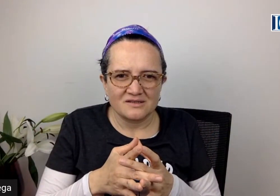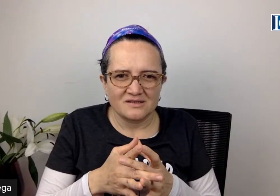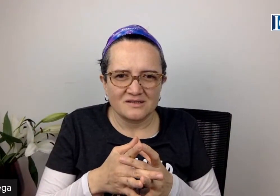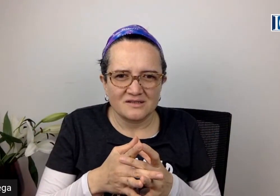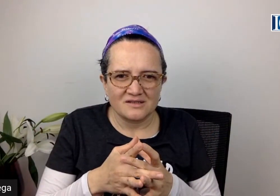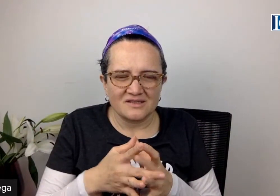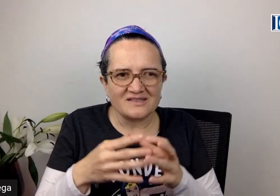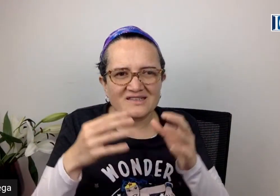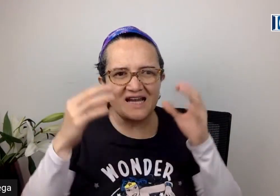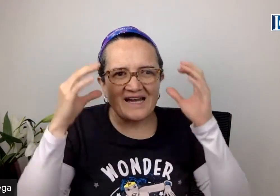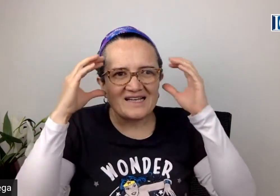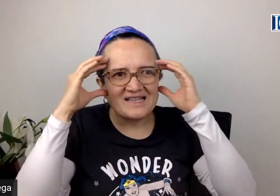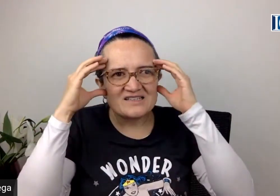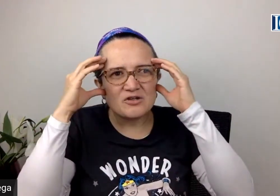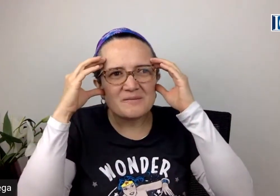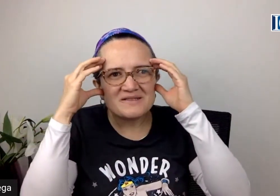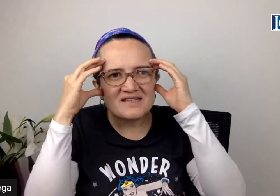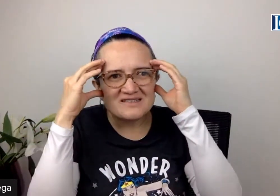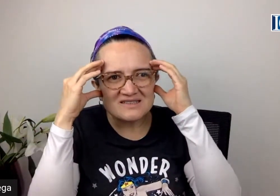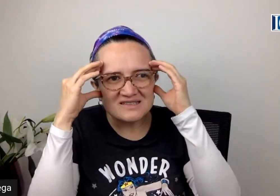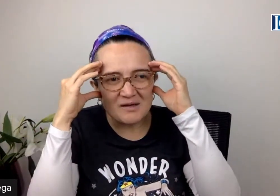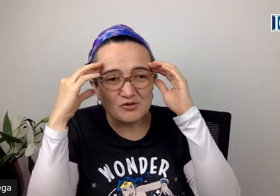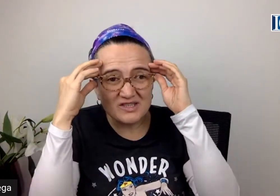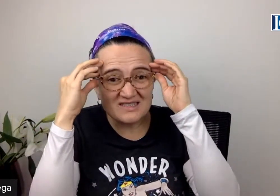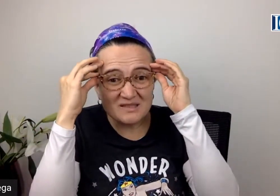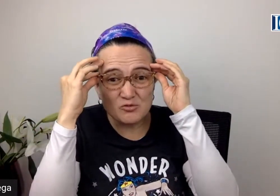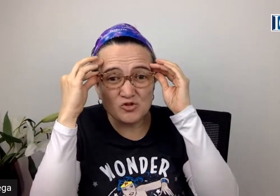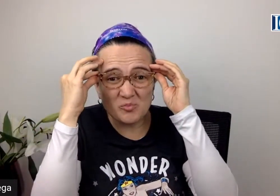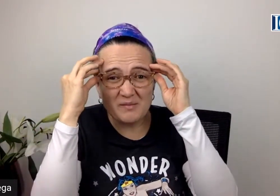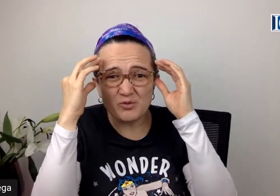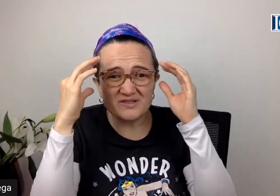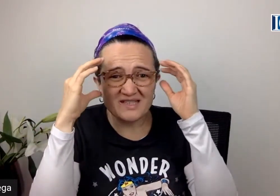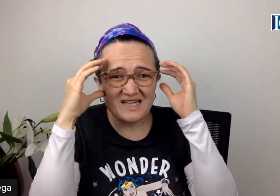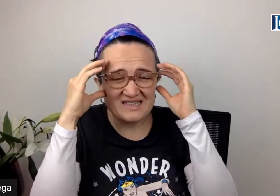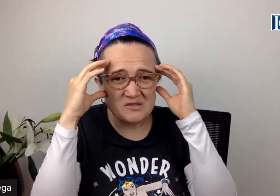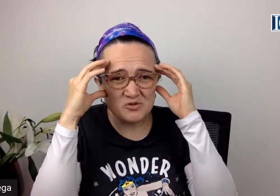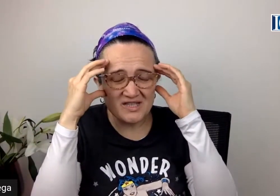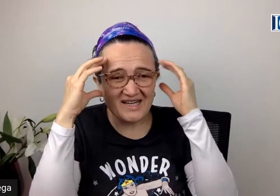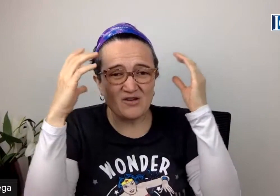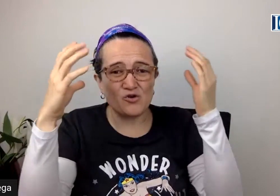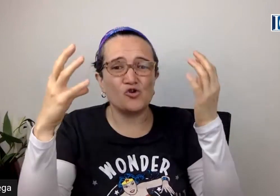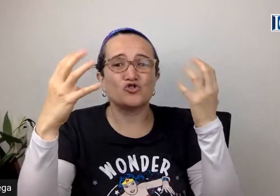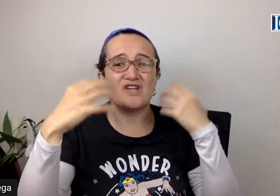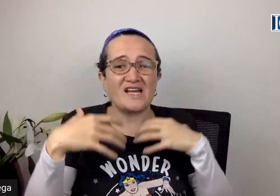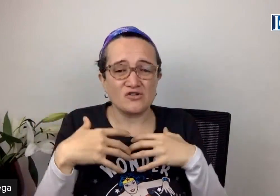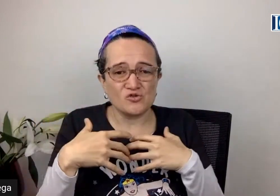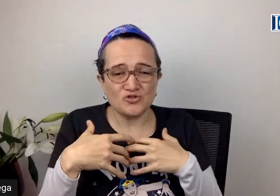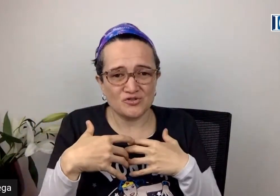de entrar, que solamente necesitamos en este mundo para poder ser creativos, el reconocernos,